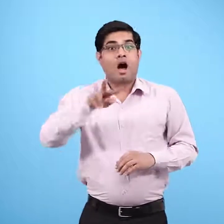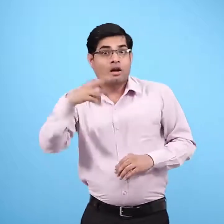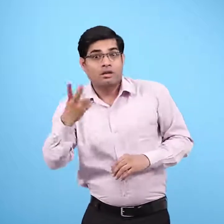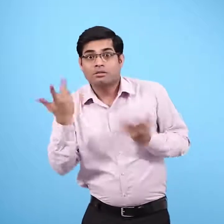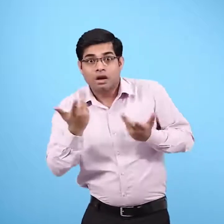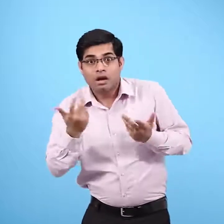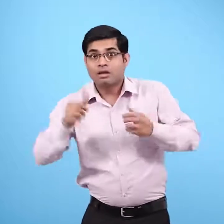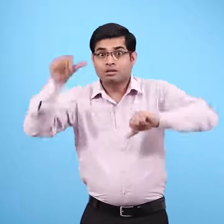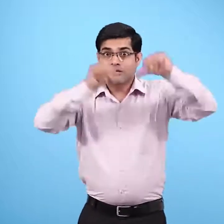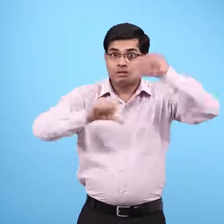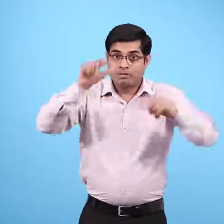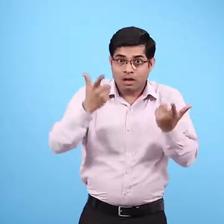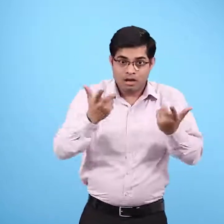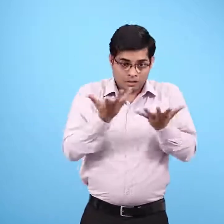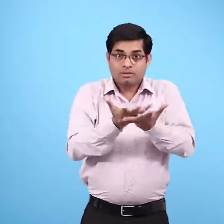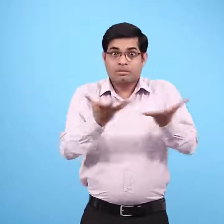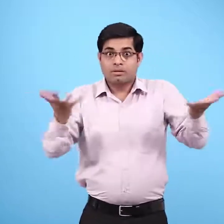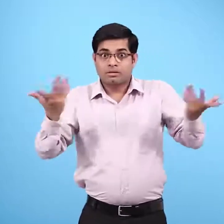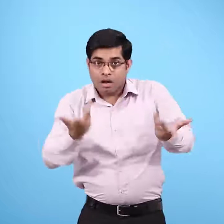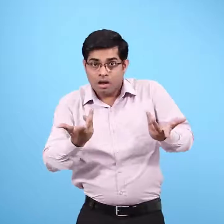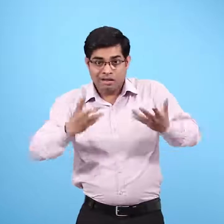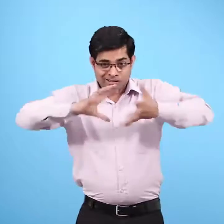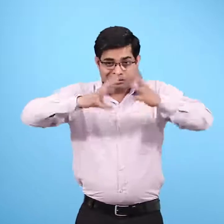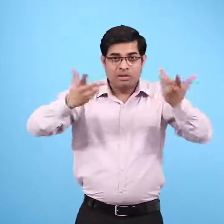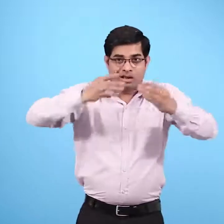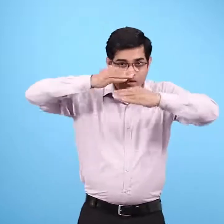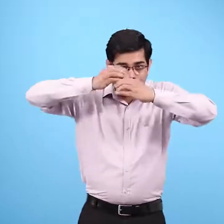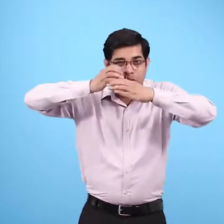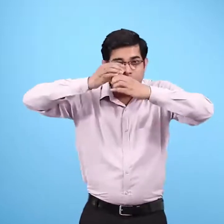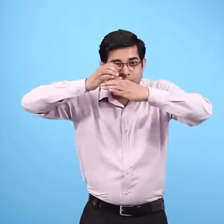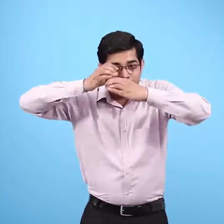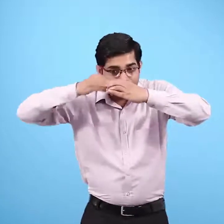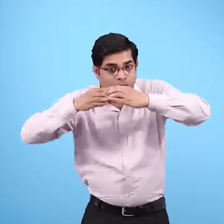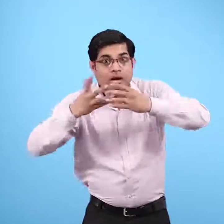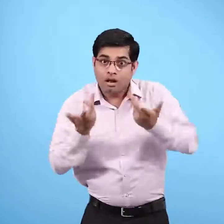ये प्रयोग दूसरे वैज्ञानिकों ने मशीनों की सहायता से किये